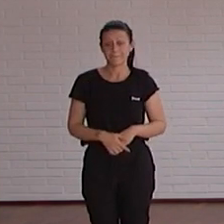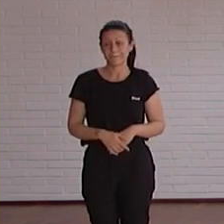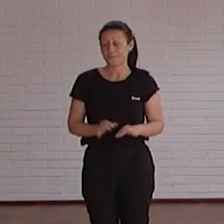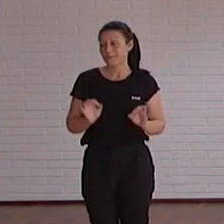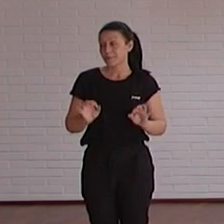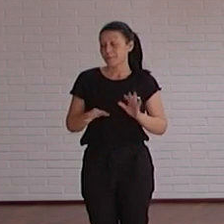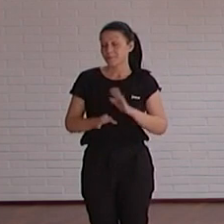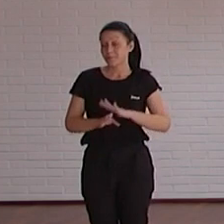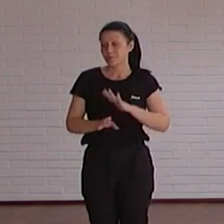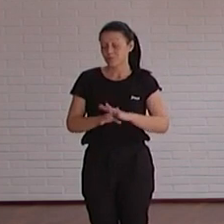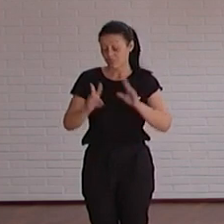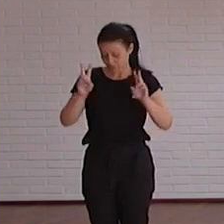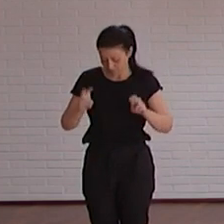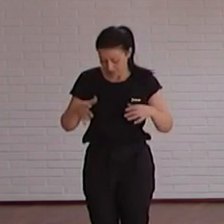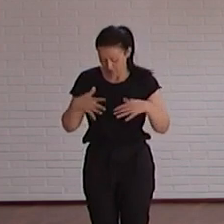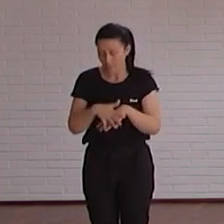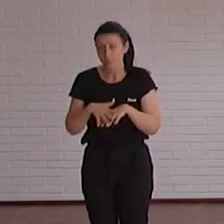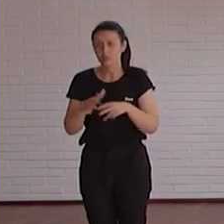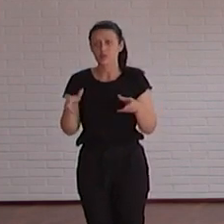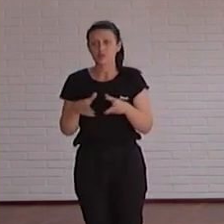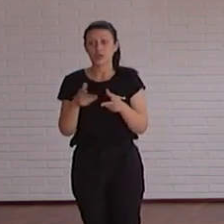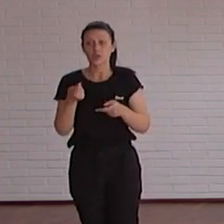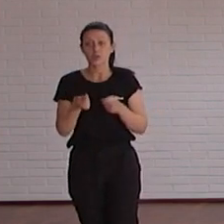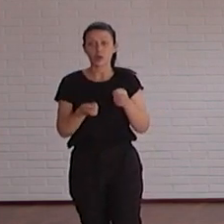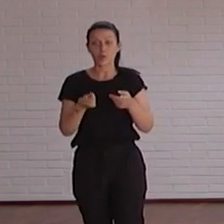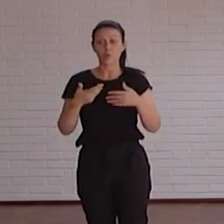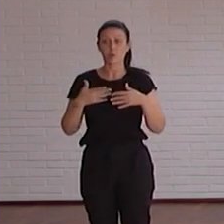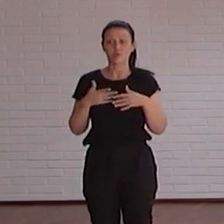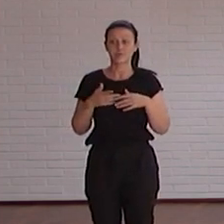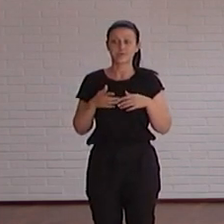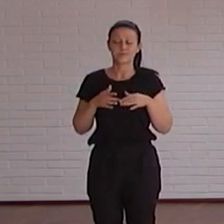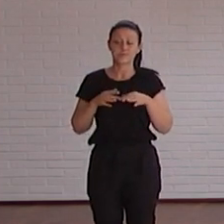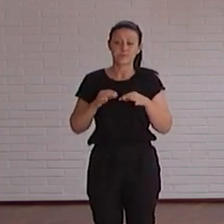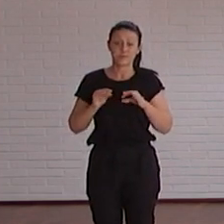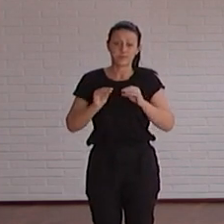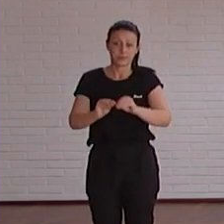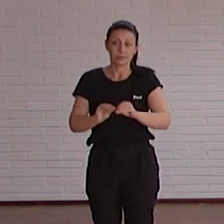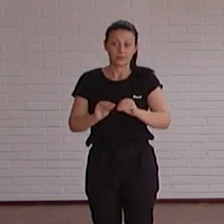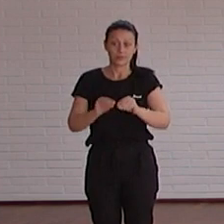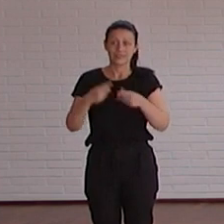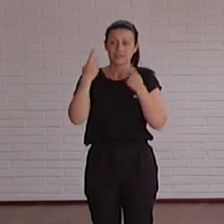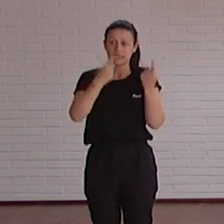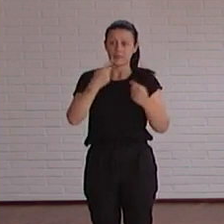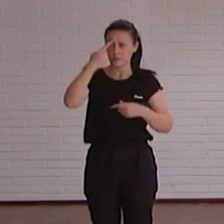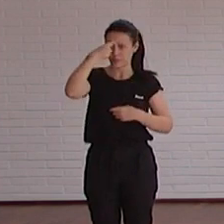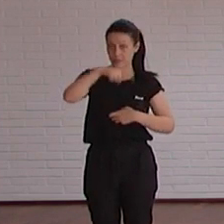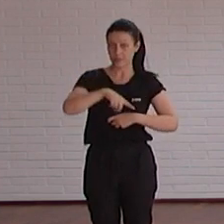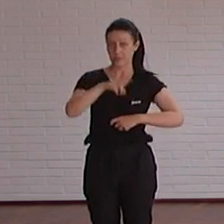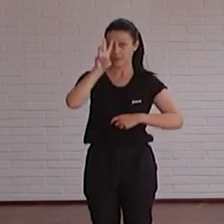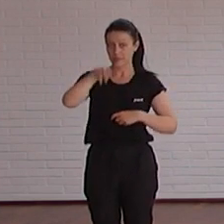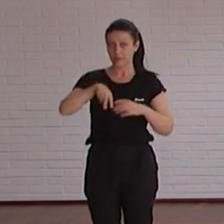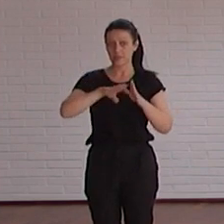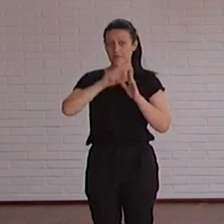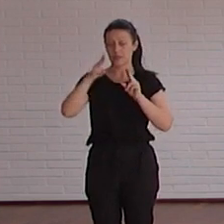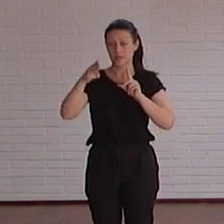el tema de las redes sociales también lo vamos implementando poco a poco intentamos que se sepa y luego por ejemplo en la página web